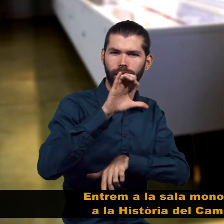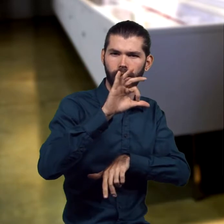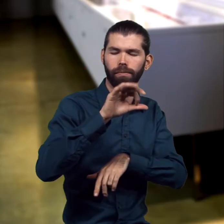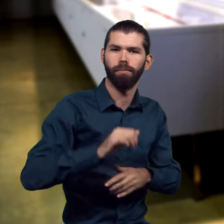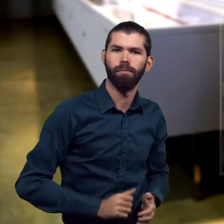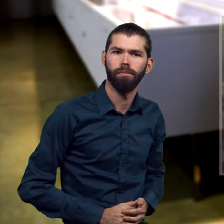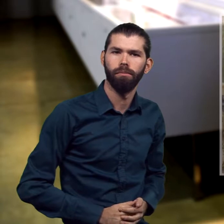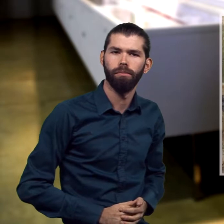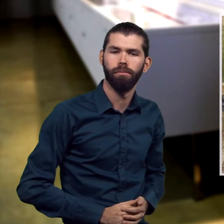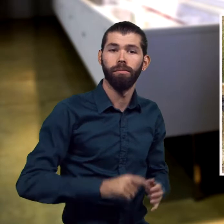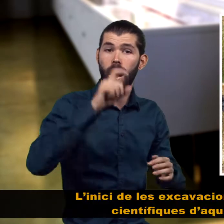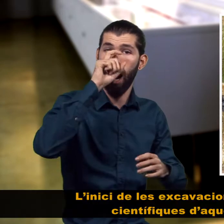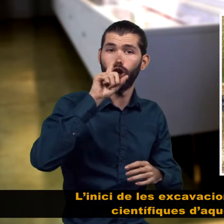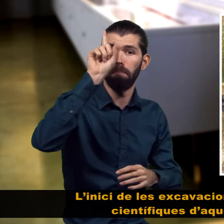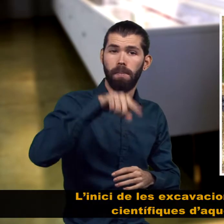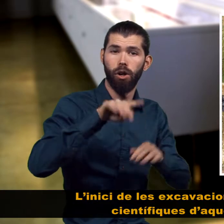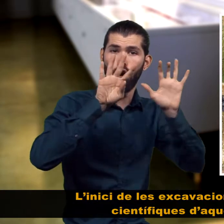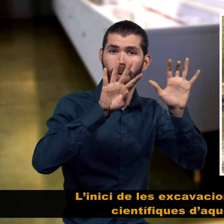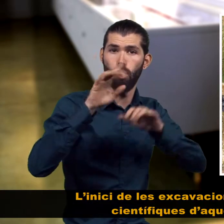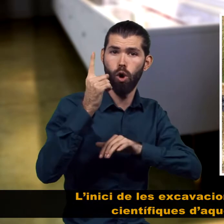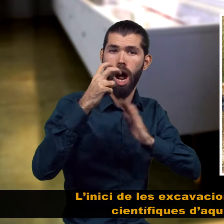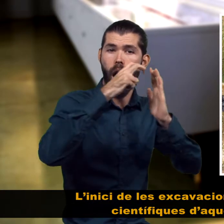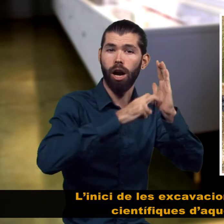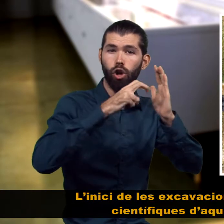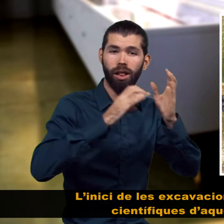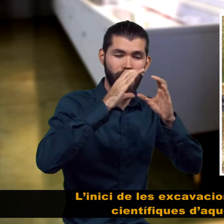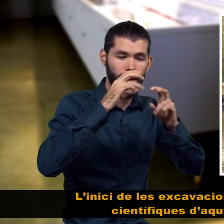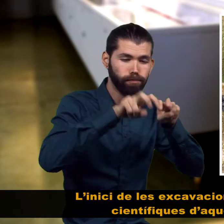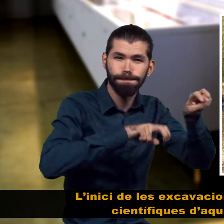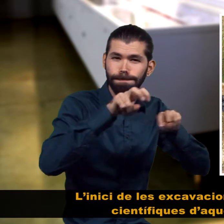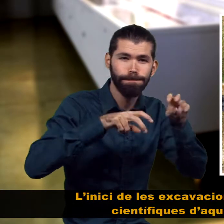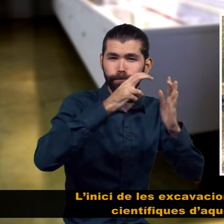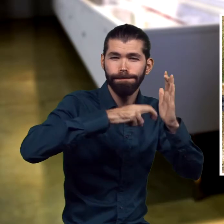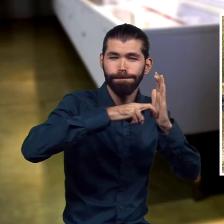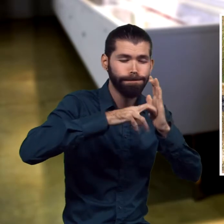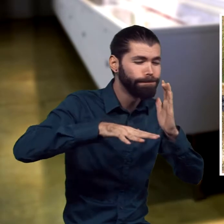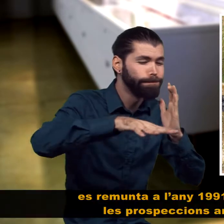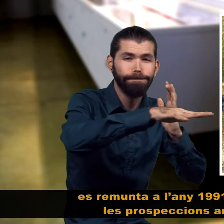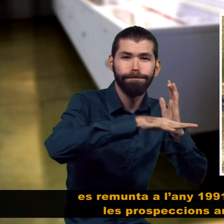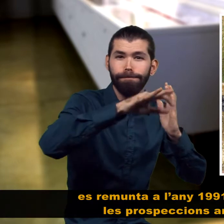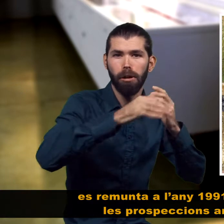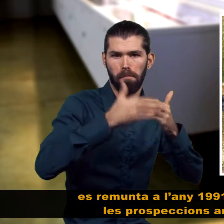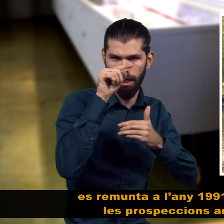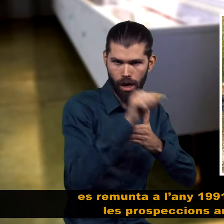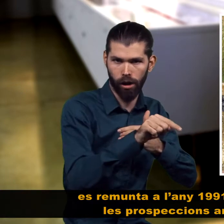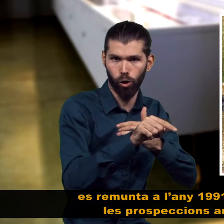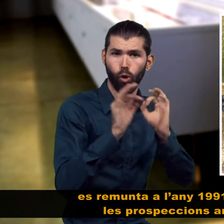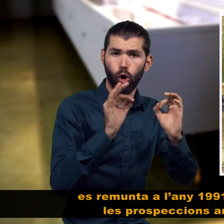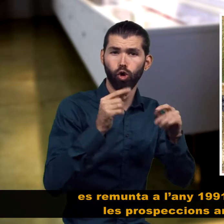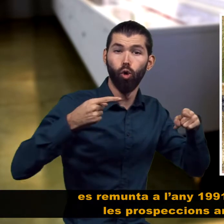L'inici de les excavacions arqueològiques científiques d'aquest jaciment es remunta a l'any 1991, quan